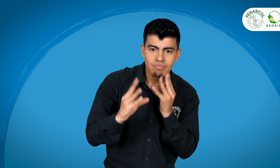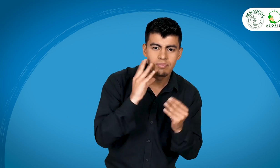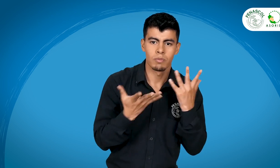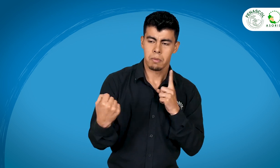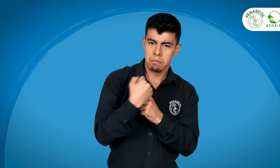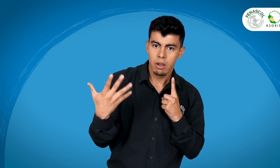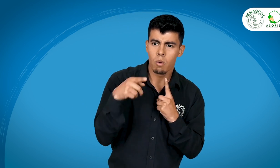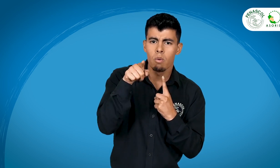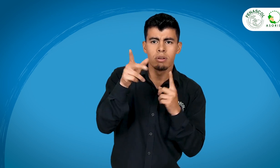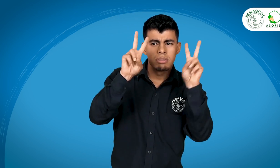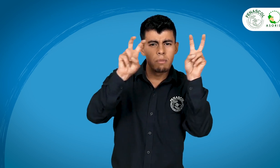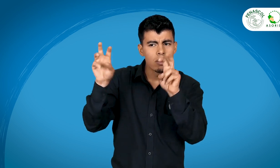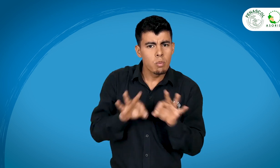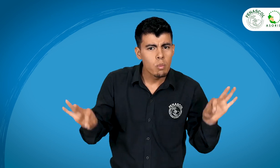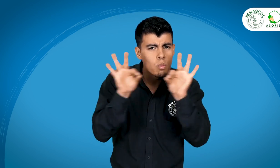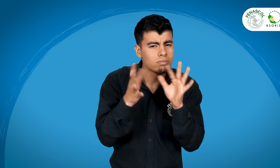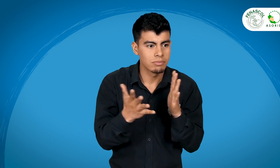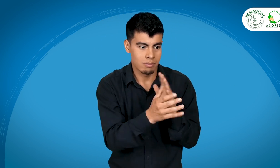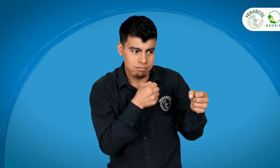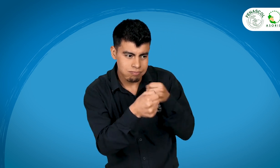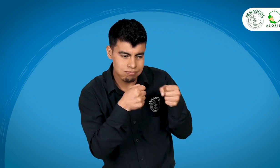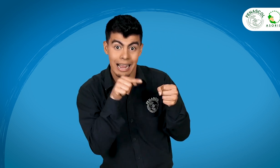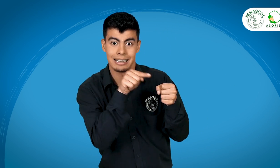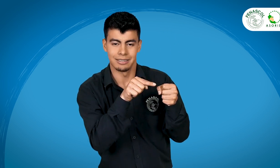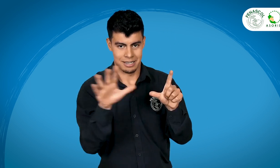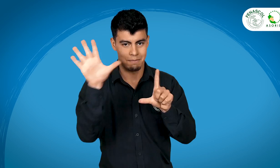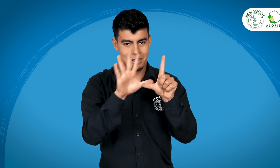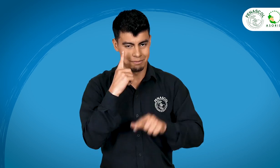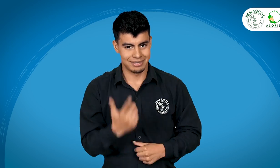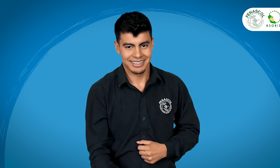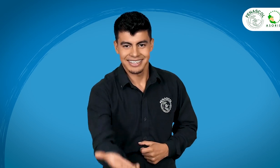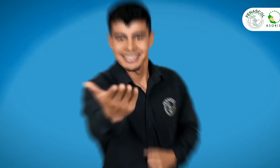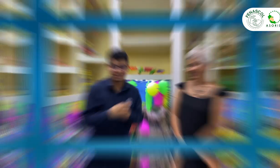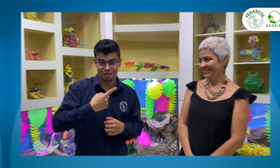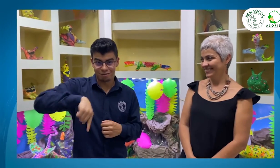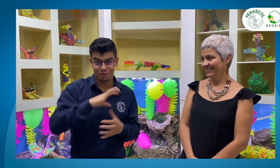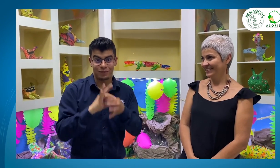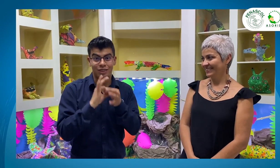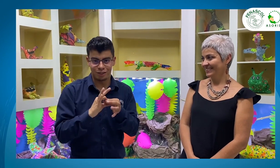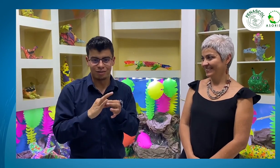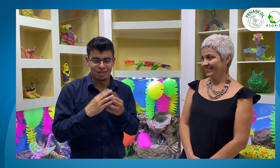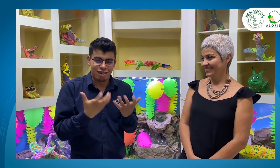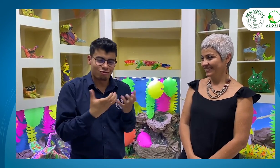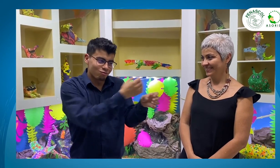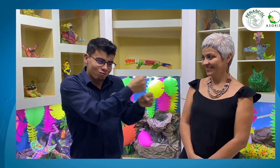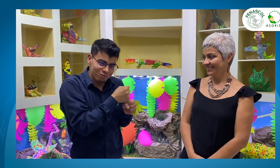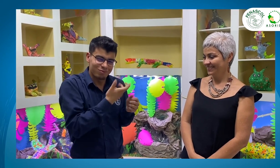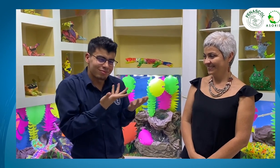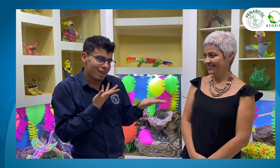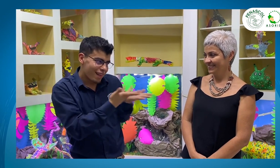las temáticas ha sido más importante para él? Aquí sus respuestas. Desde FENASCOL queremos hacerle unas preguntas.